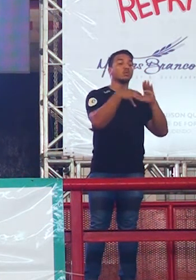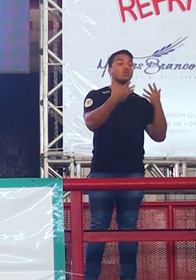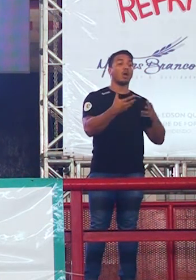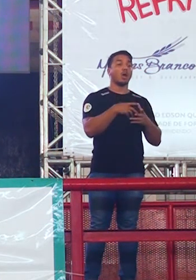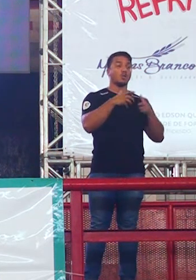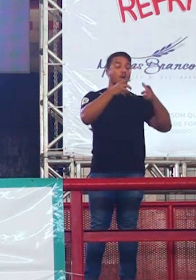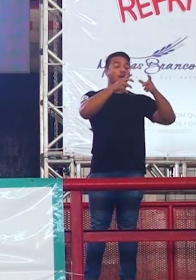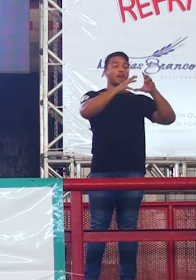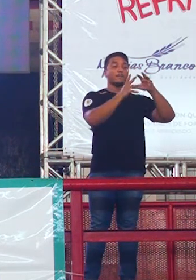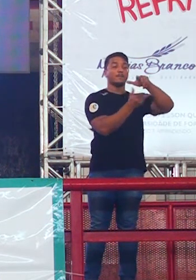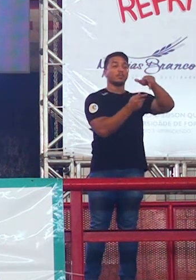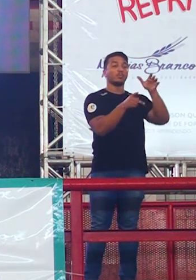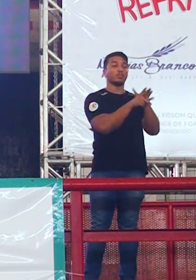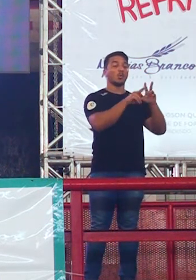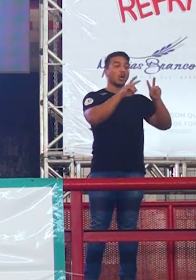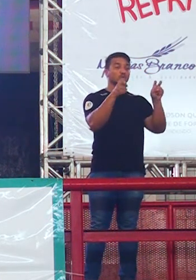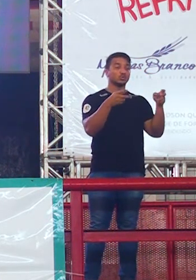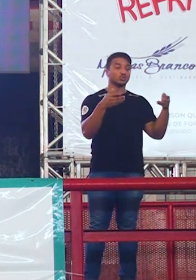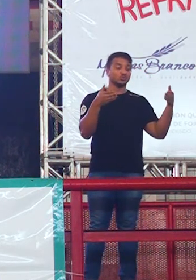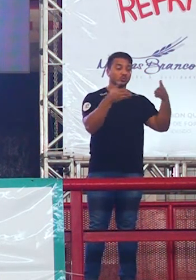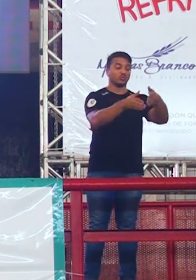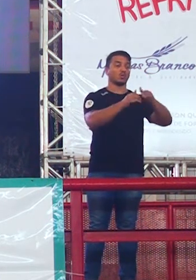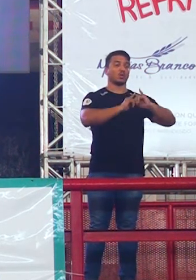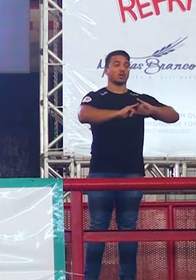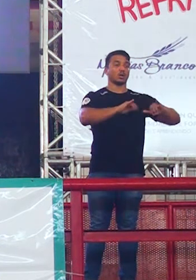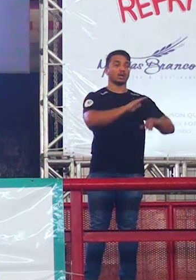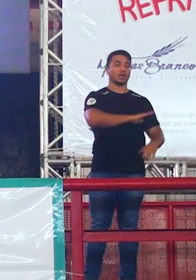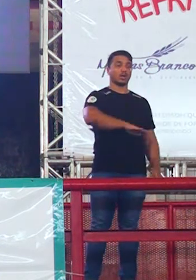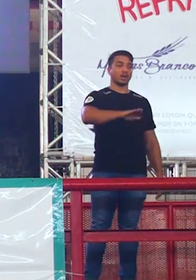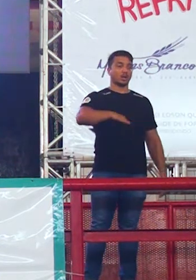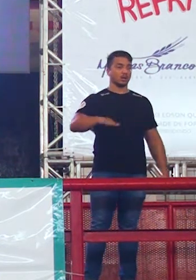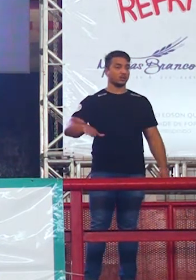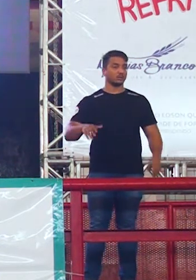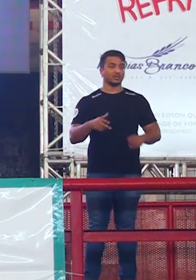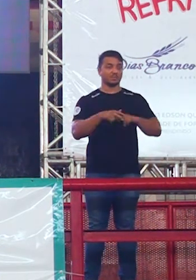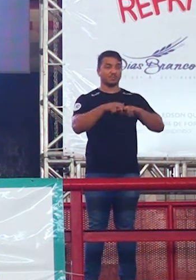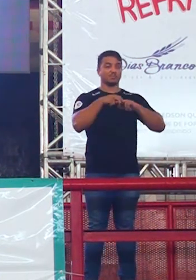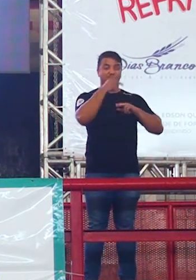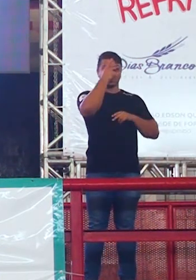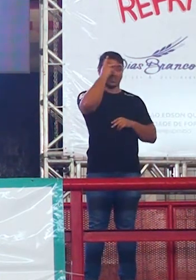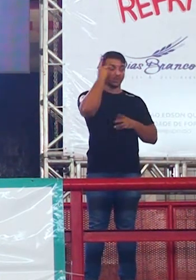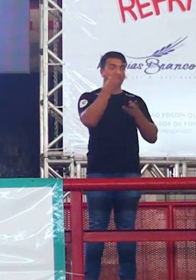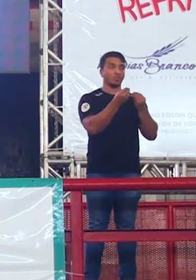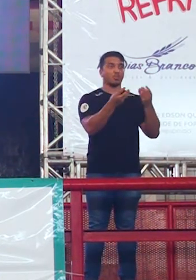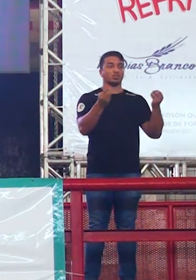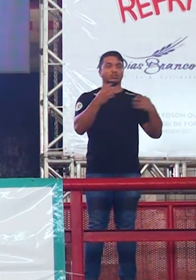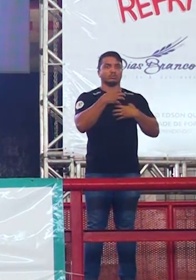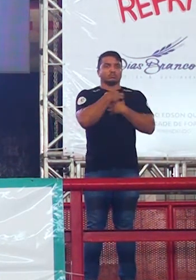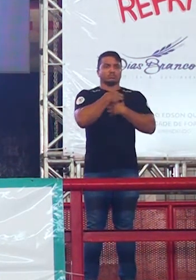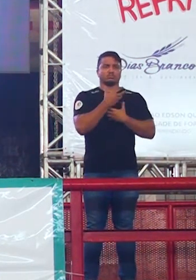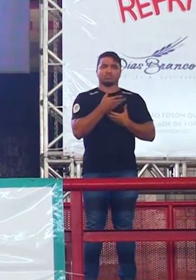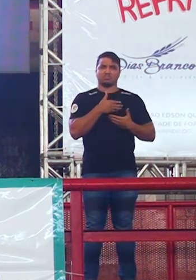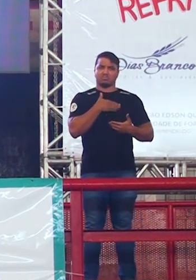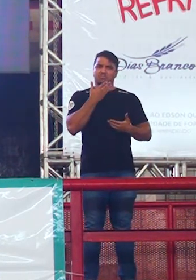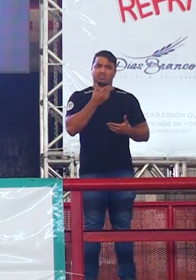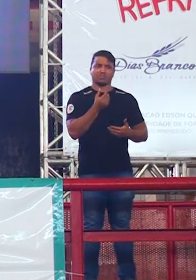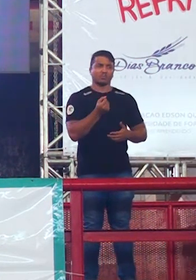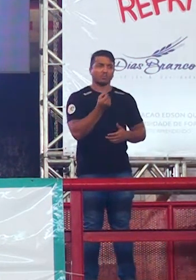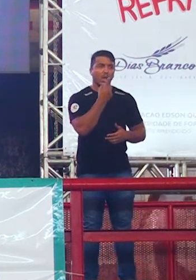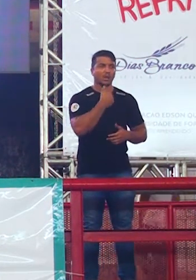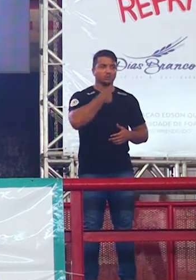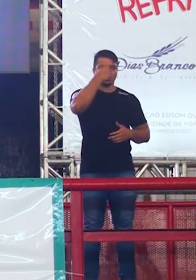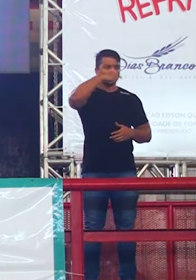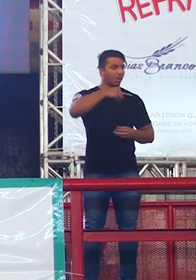mundo da propaganda para crianças. E aí, muita gente realmente foi pega e desprevenida. Porque não